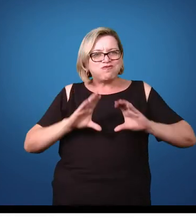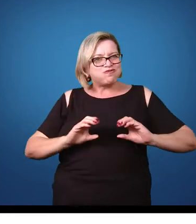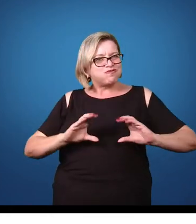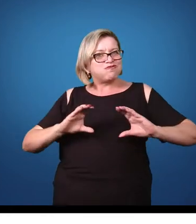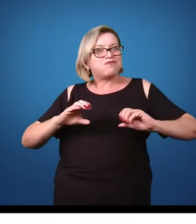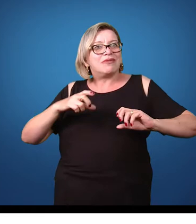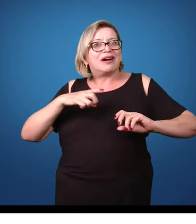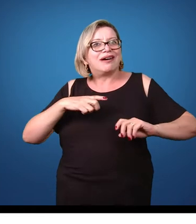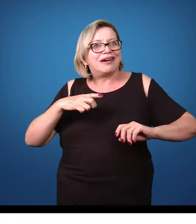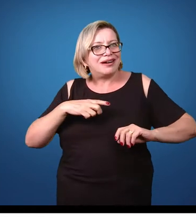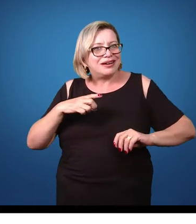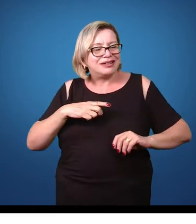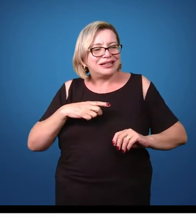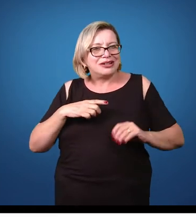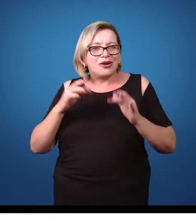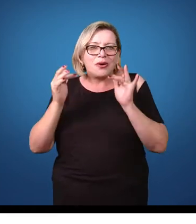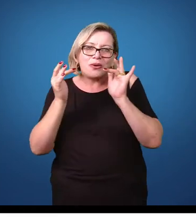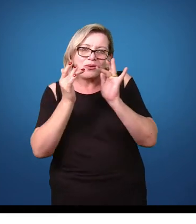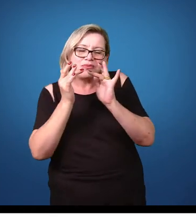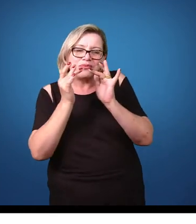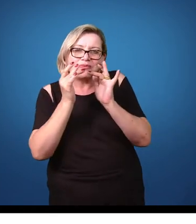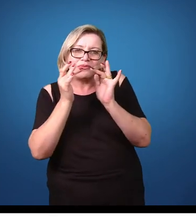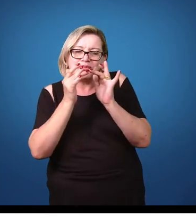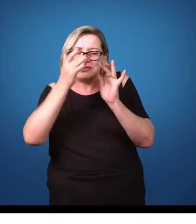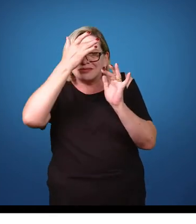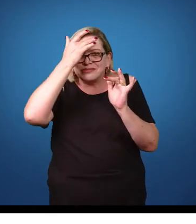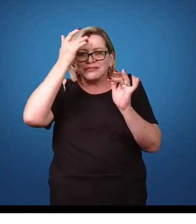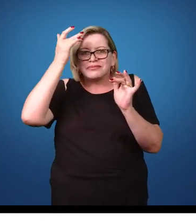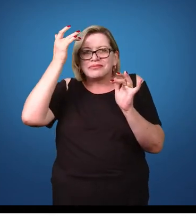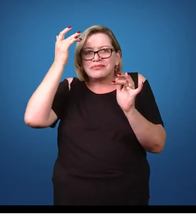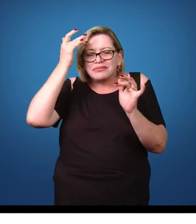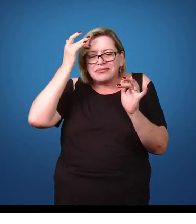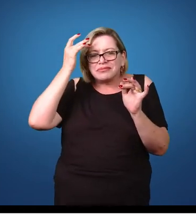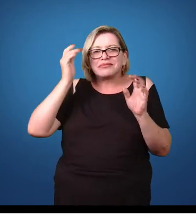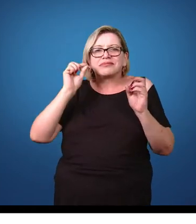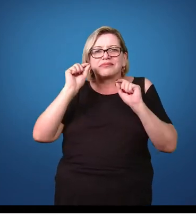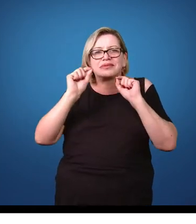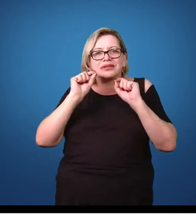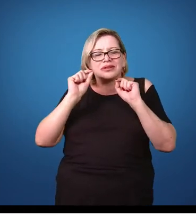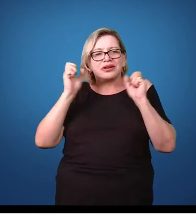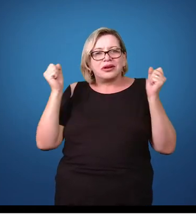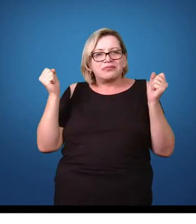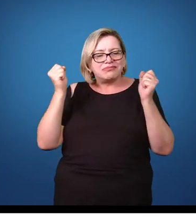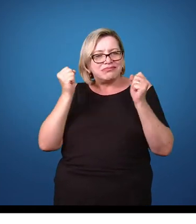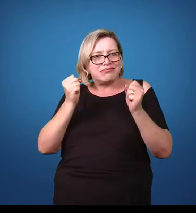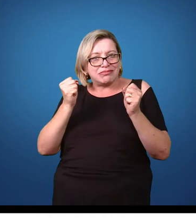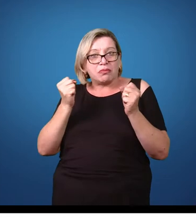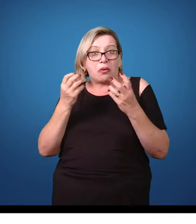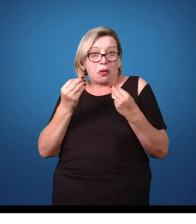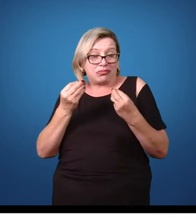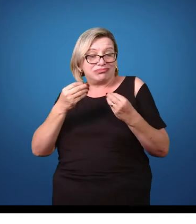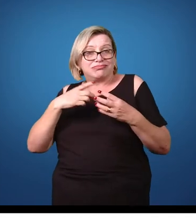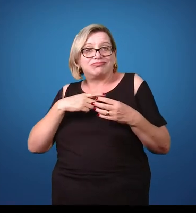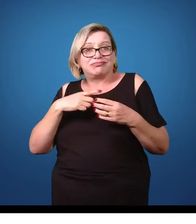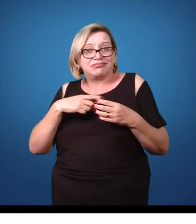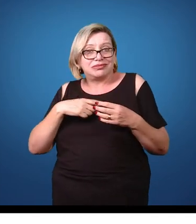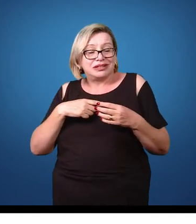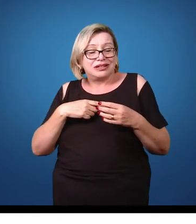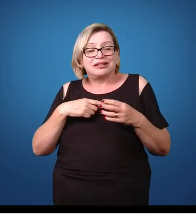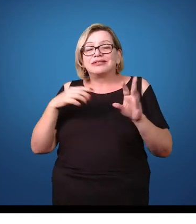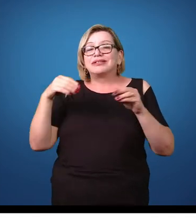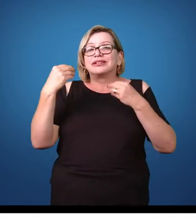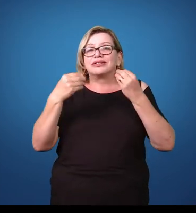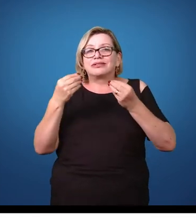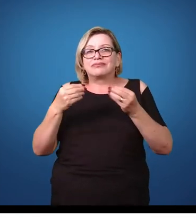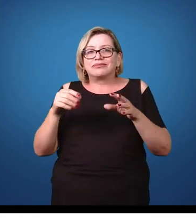sofás. Então, o contato do ser humano com esse tipo de organismo é até alto em